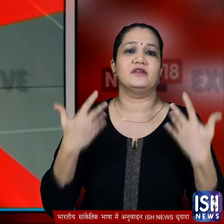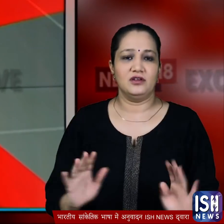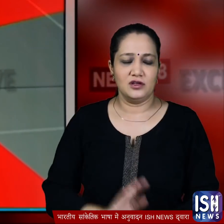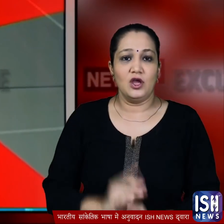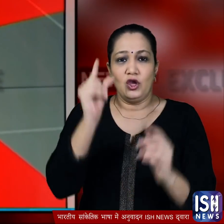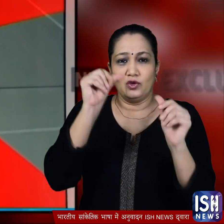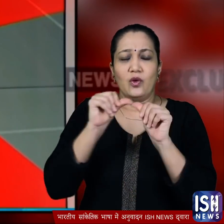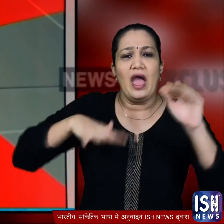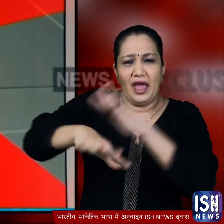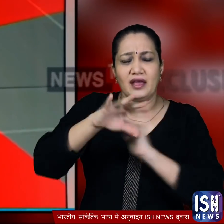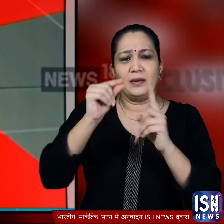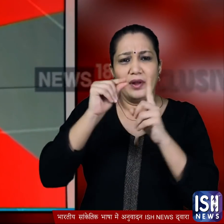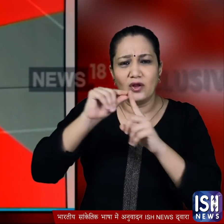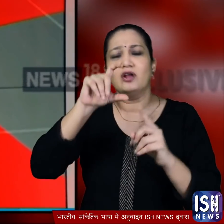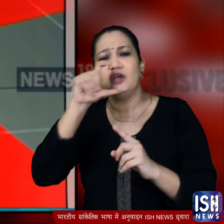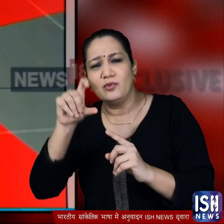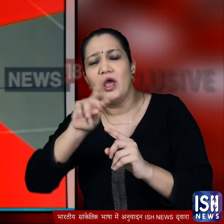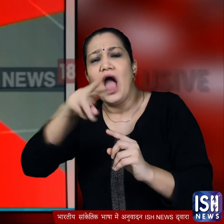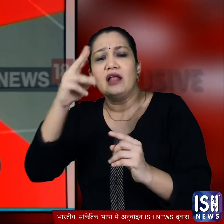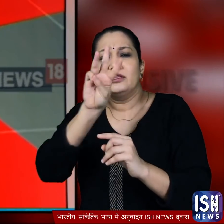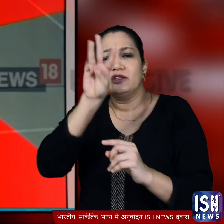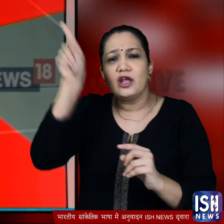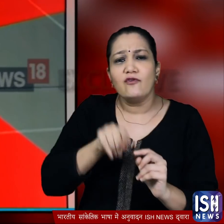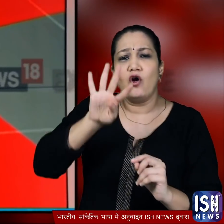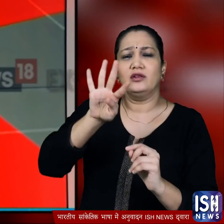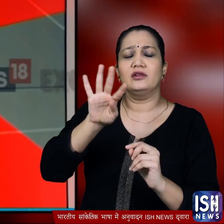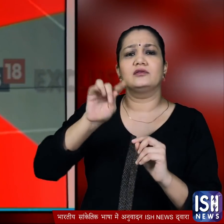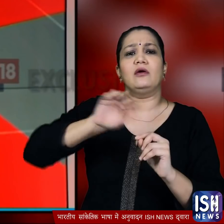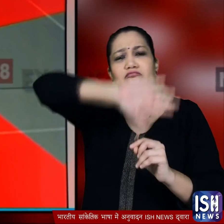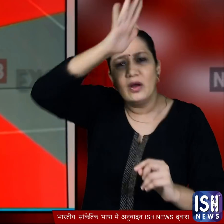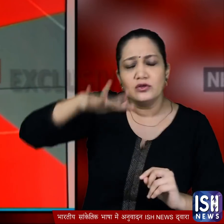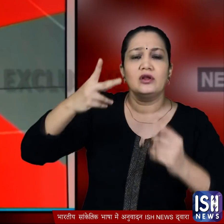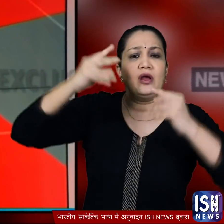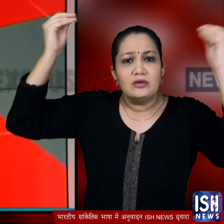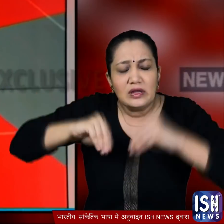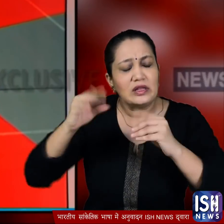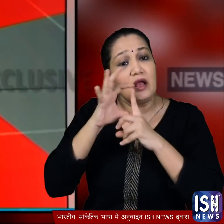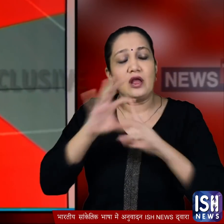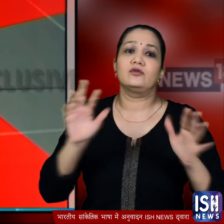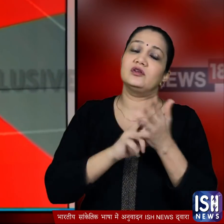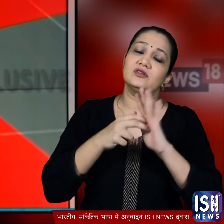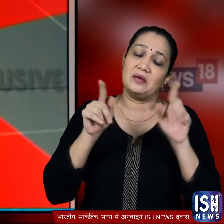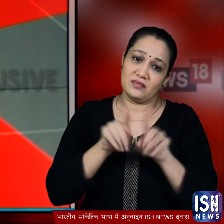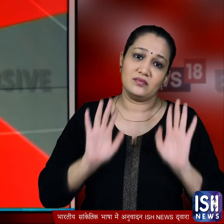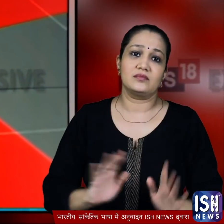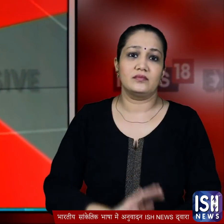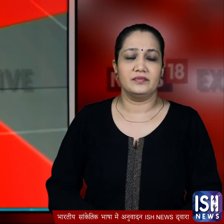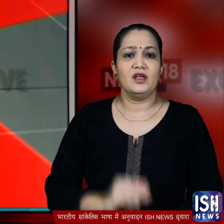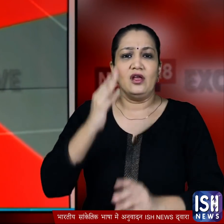बाती कि उत्तरा खंड के पिथोरागड चमोली समेद तीन चौथाई पहाड़ी इलाकों में मौनसून अब विनाश का संकेत बन गया जहां पिछले